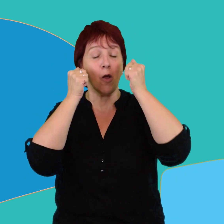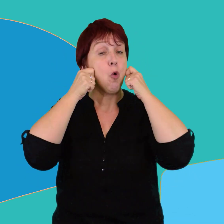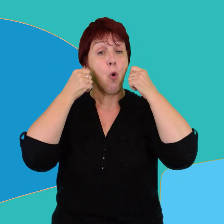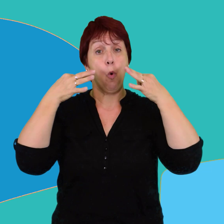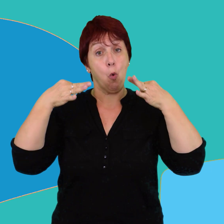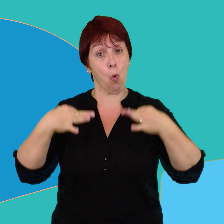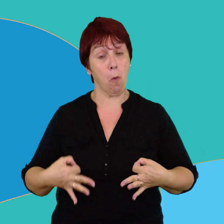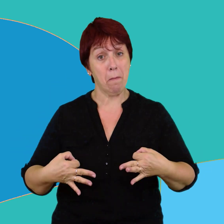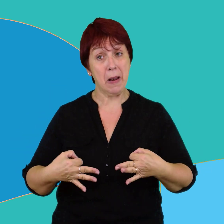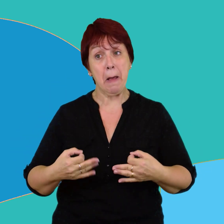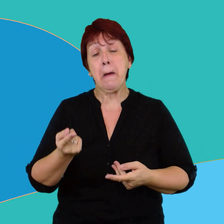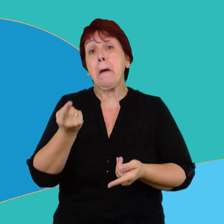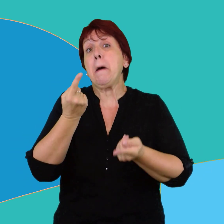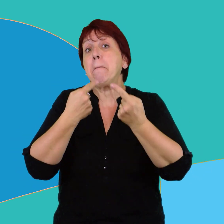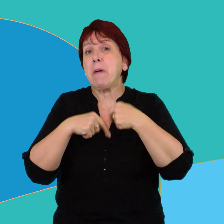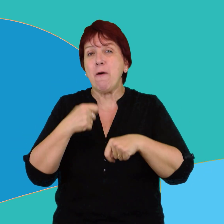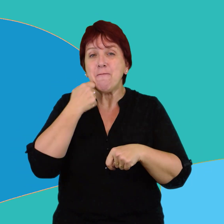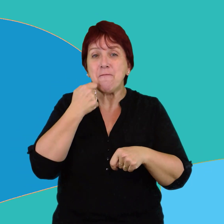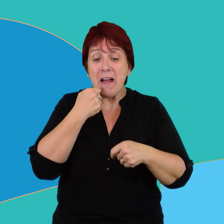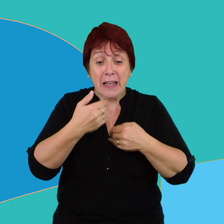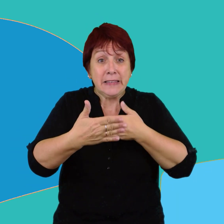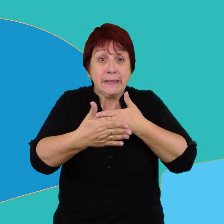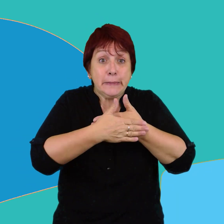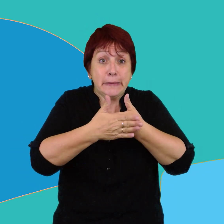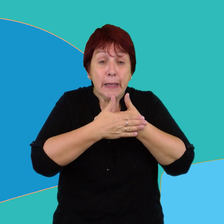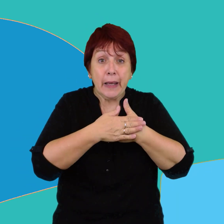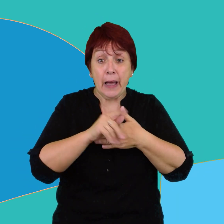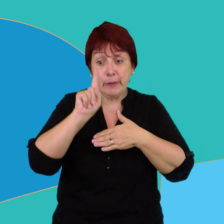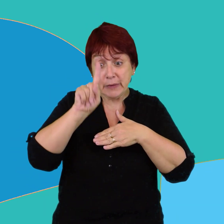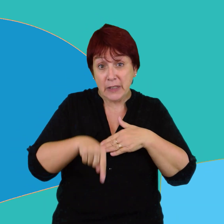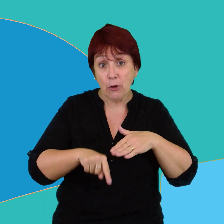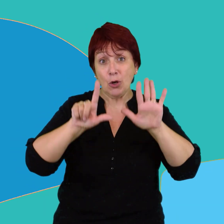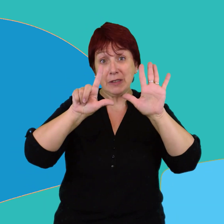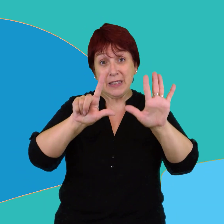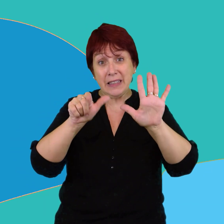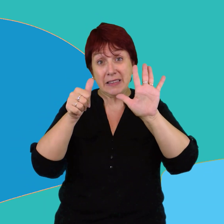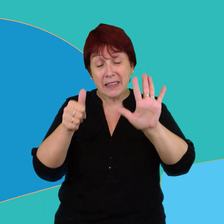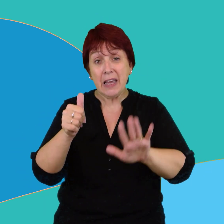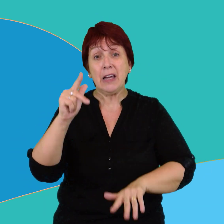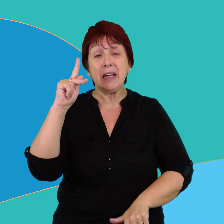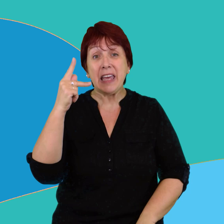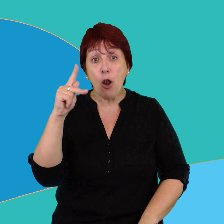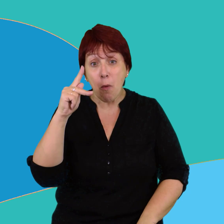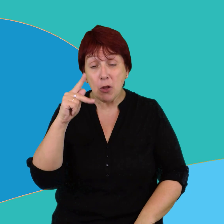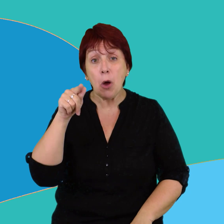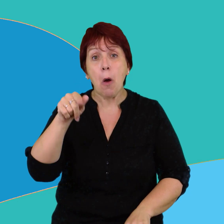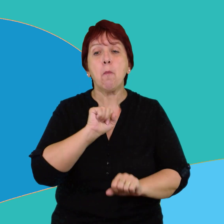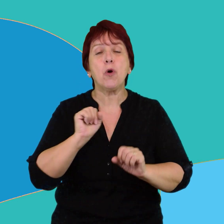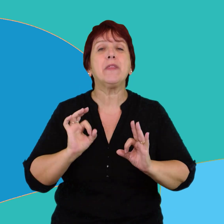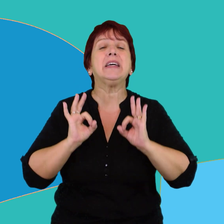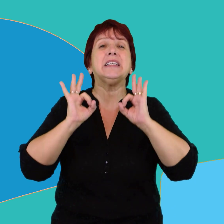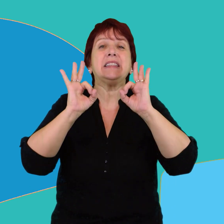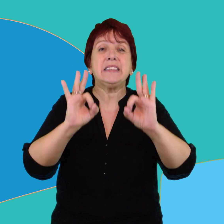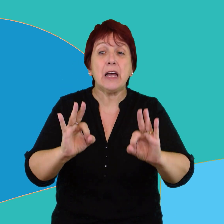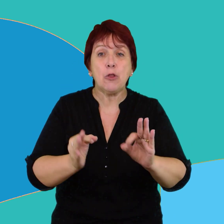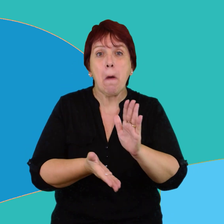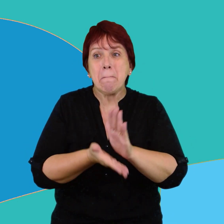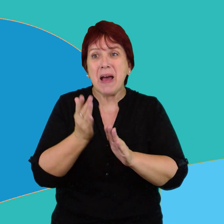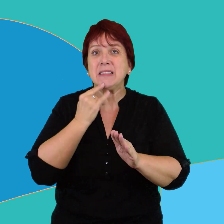Sin embargo, cuando le faltaban solo 176 kilómetros para llegar al punto más al sur